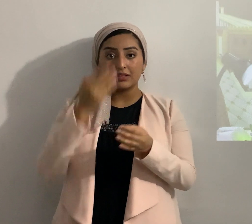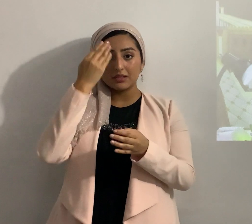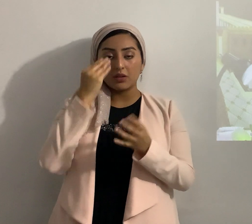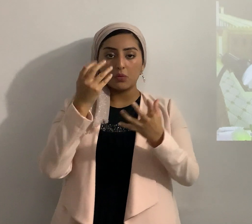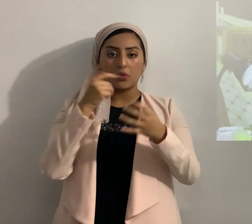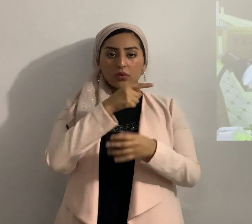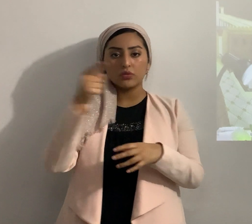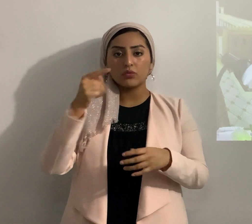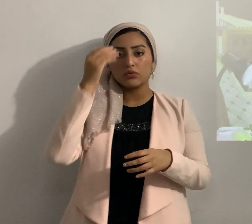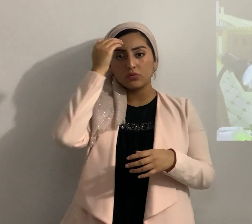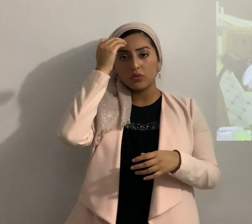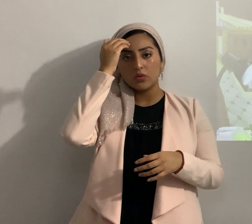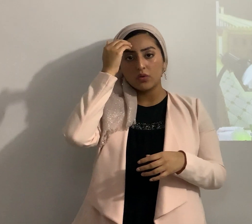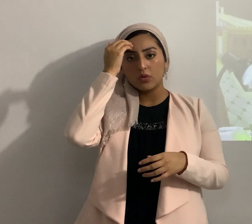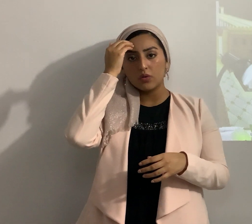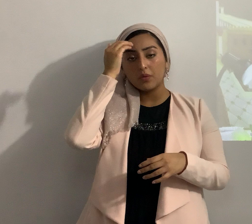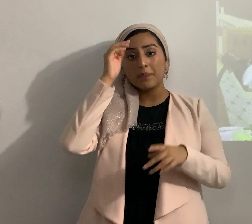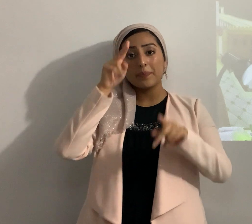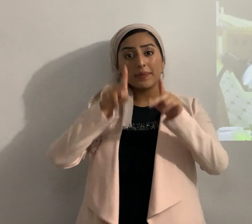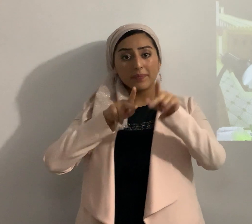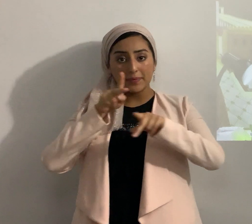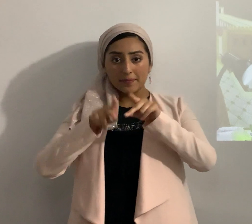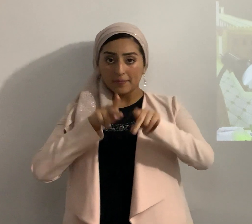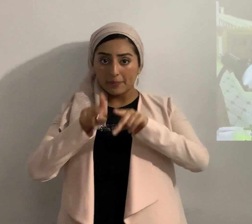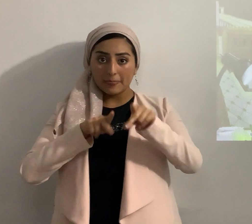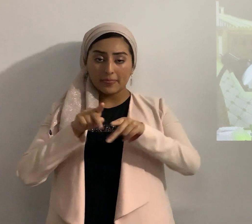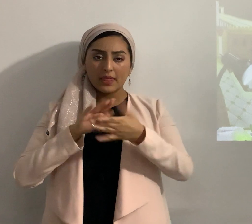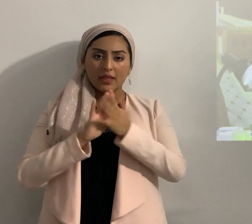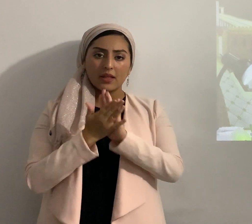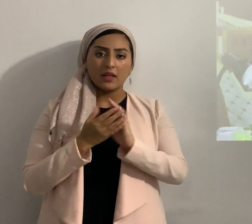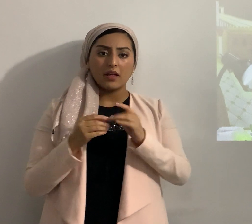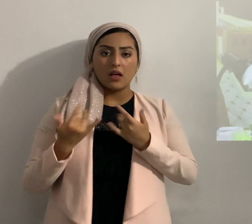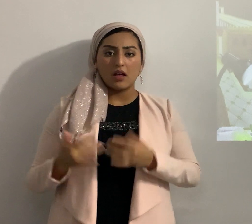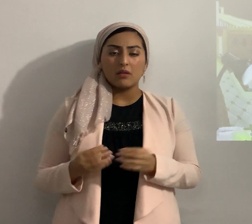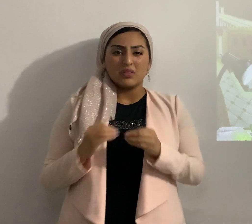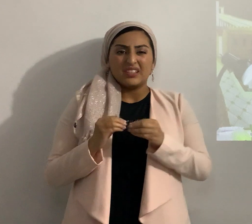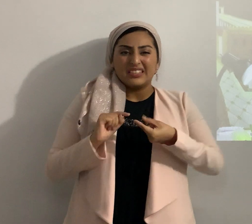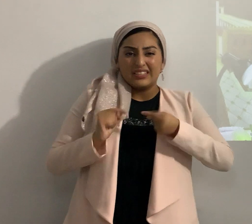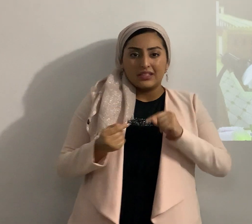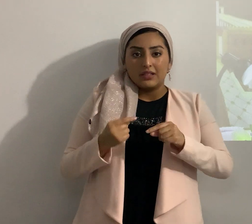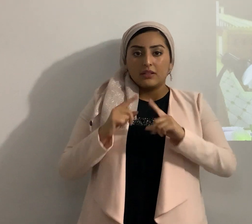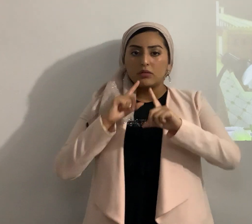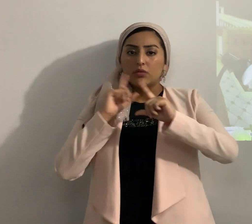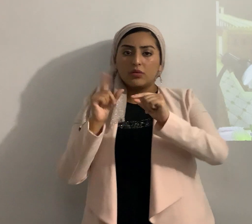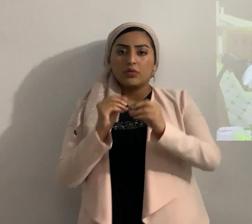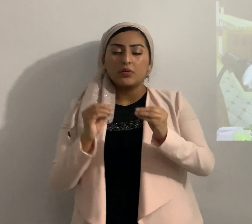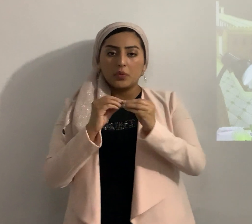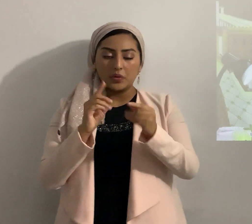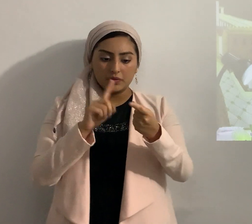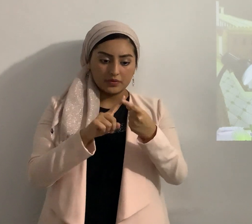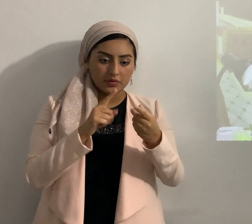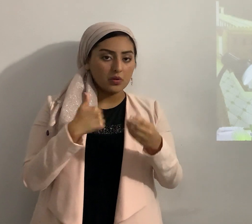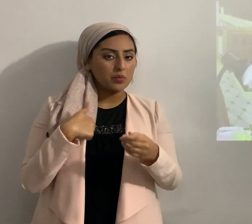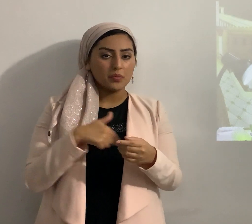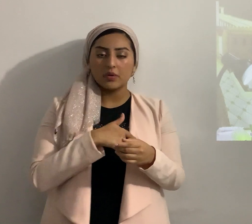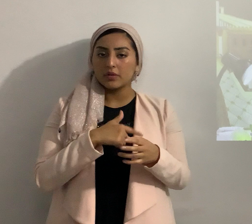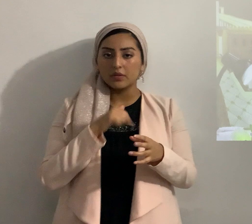conozcas la gente se endurece difama más etcétera nosotros no deseamos mal a nadie